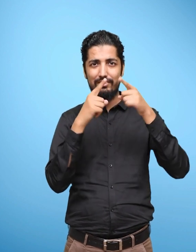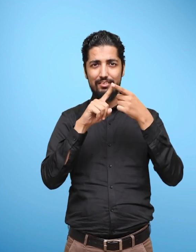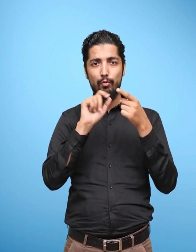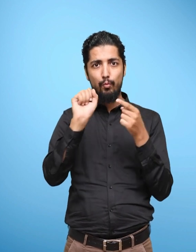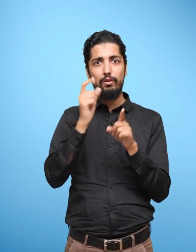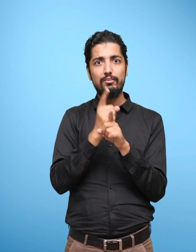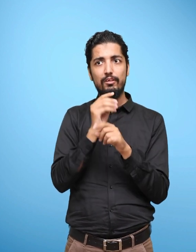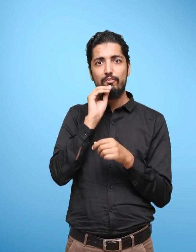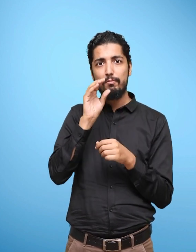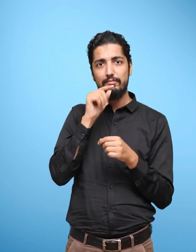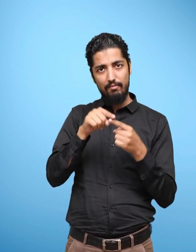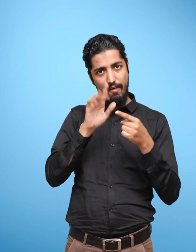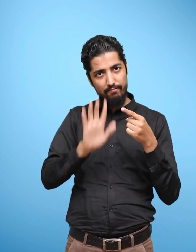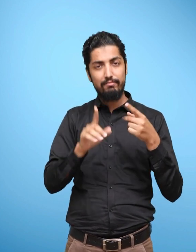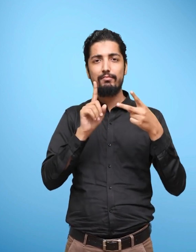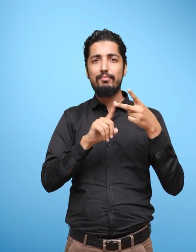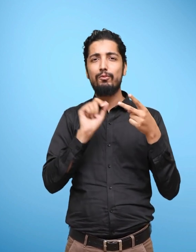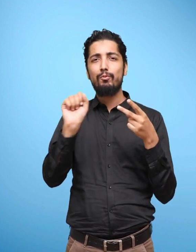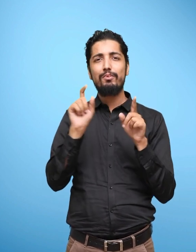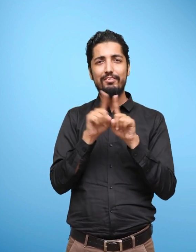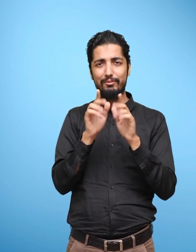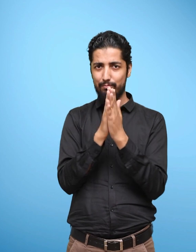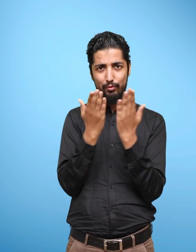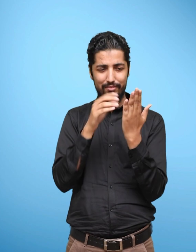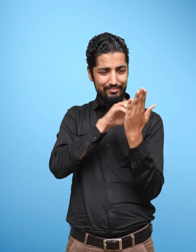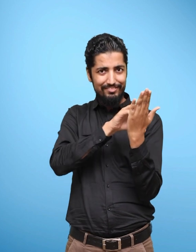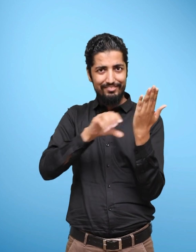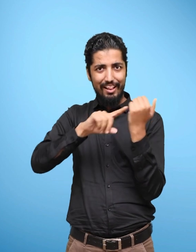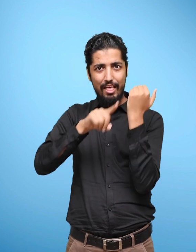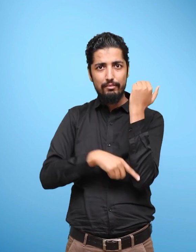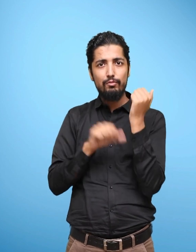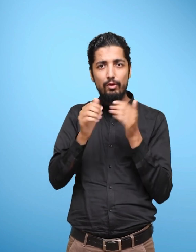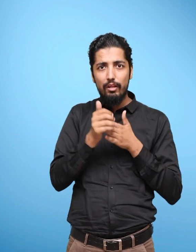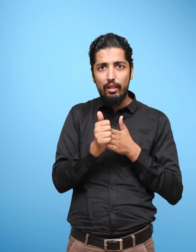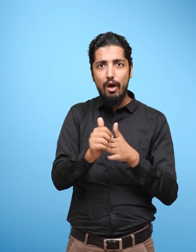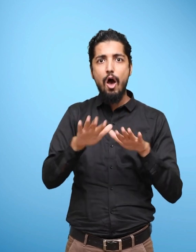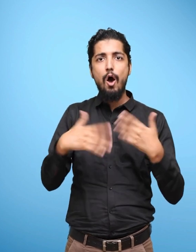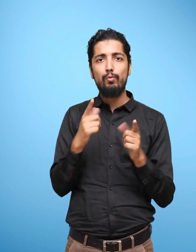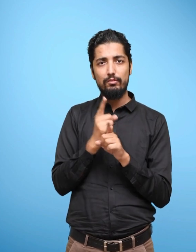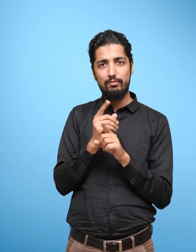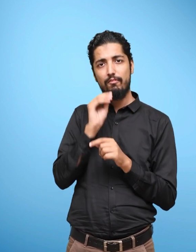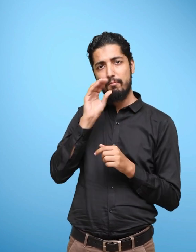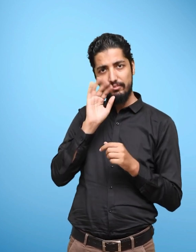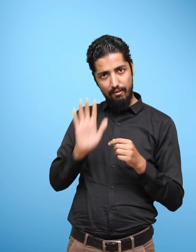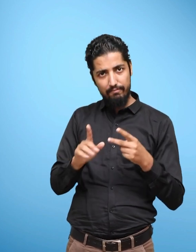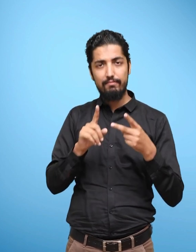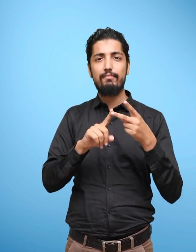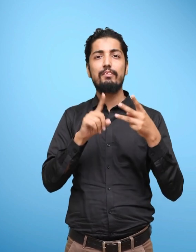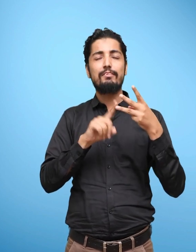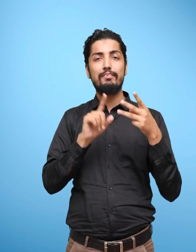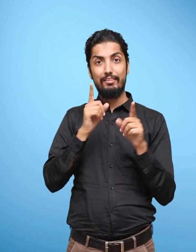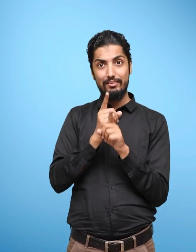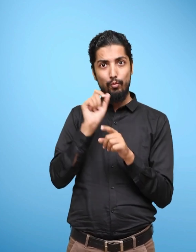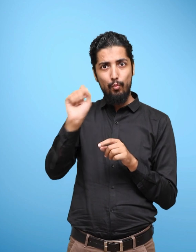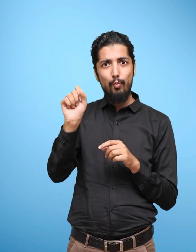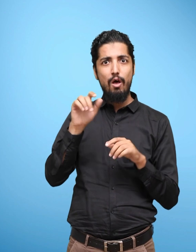Sections Given Throughout the book, Teachers Are encouraged To use Local stories, Proverbs And objects